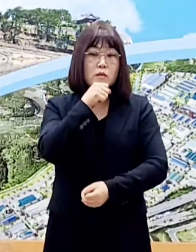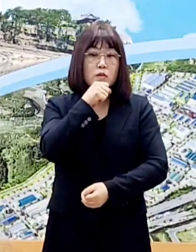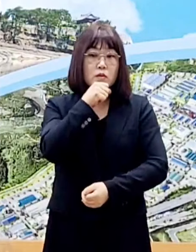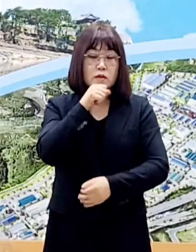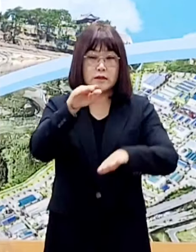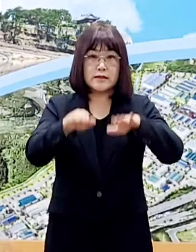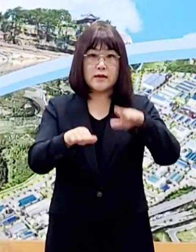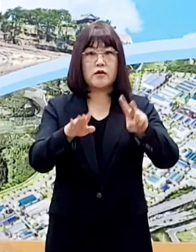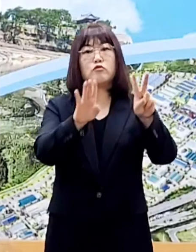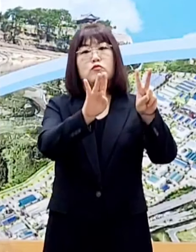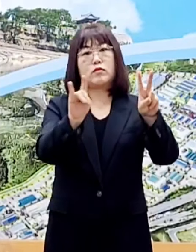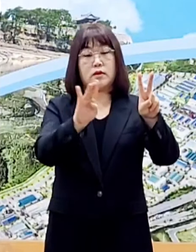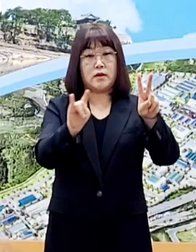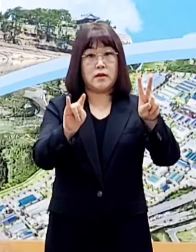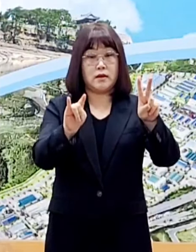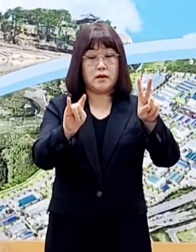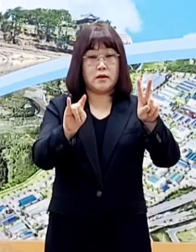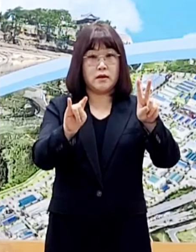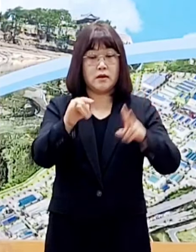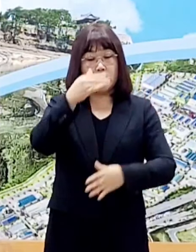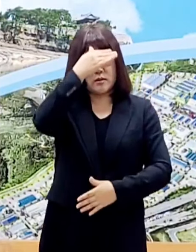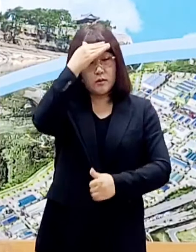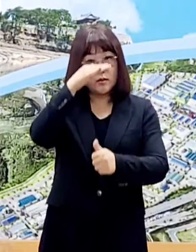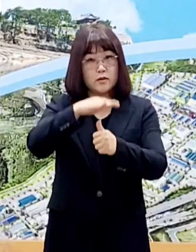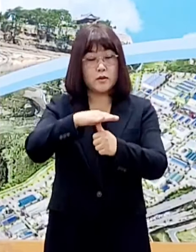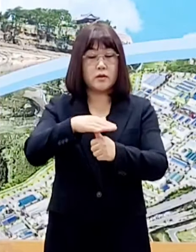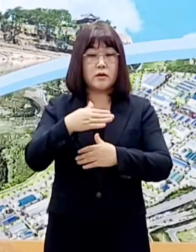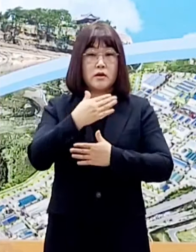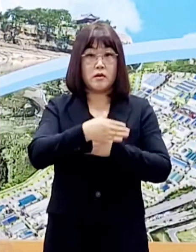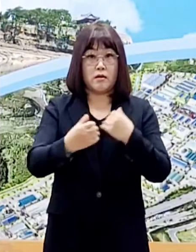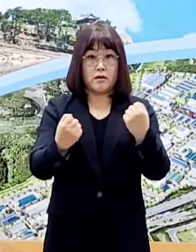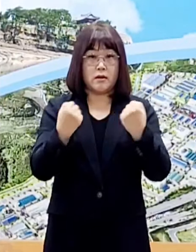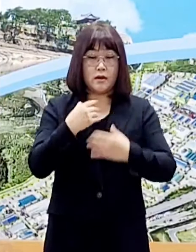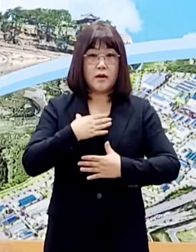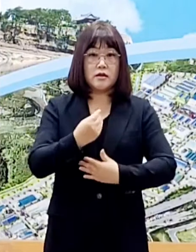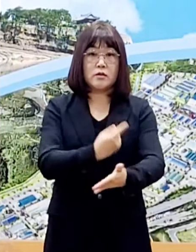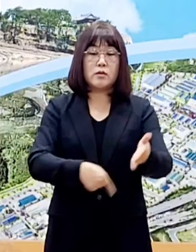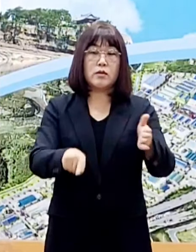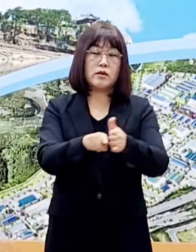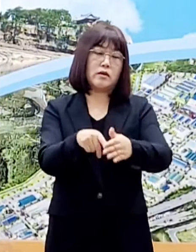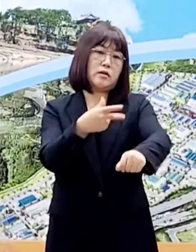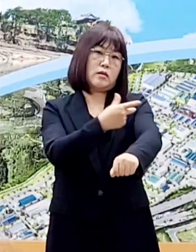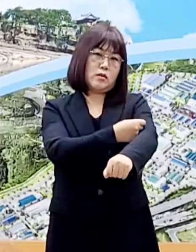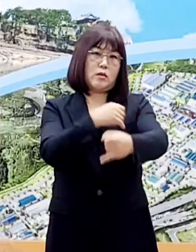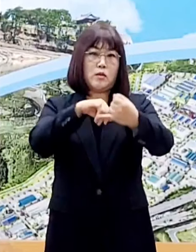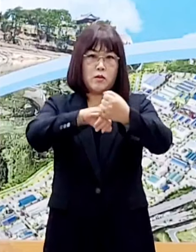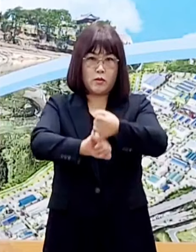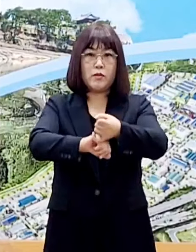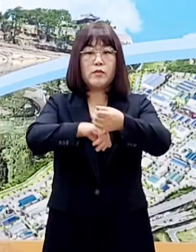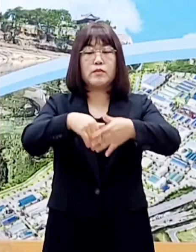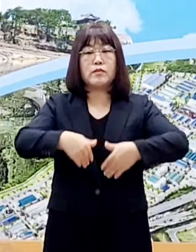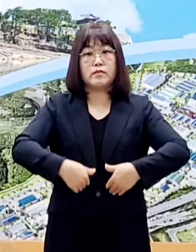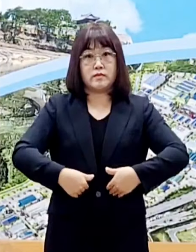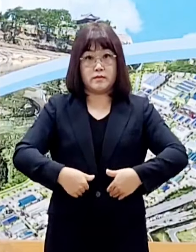보이고 있어 청소년의 건강과 안전을 위하여 백신 예방접종이 적극 권장되고 있습니다.